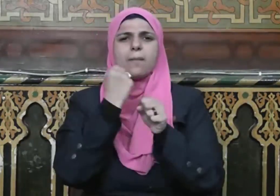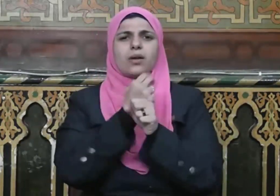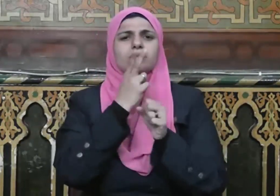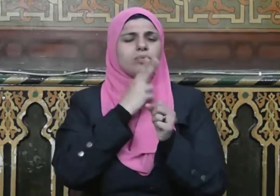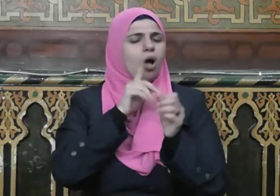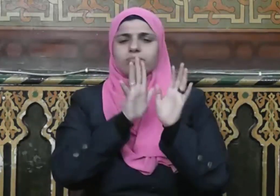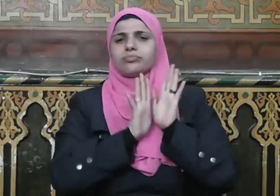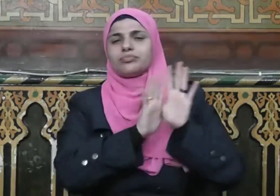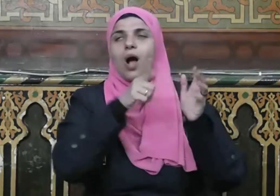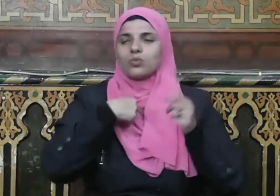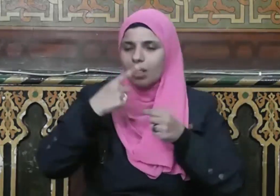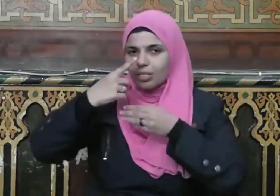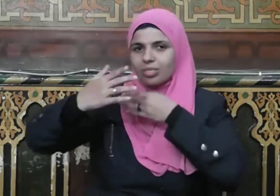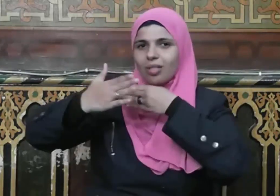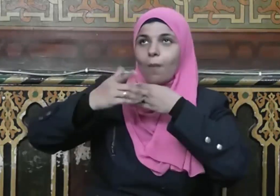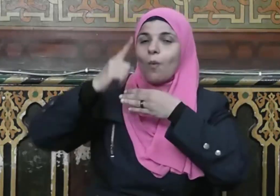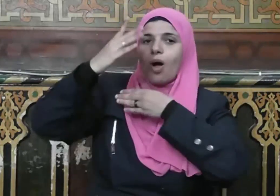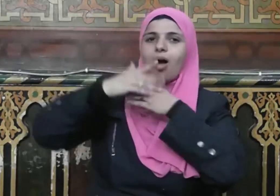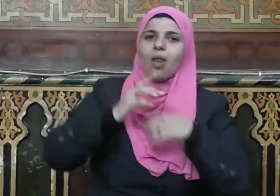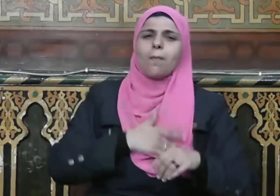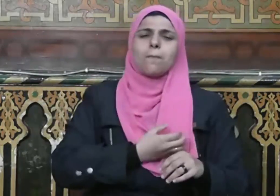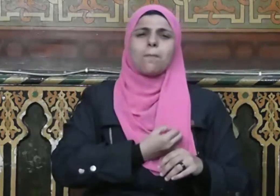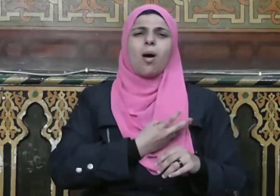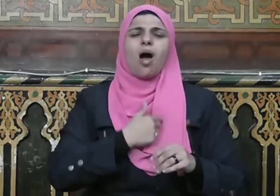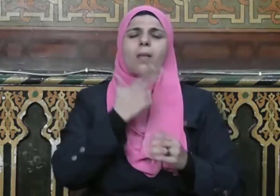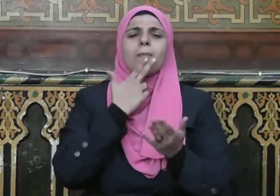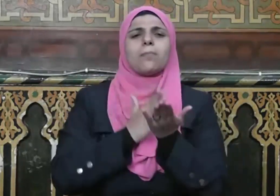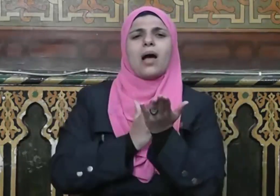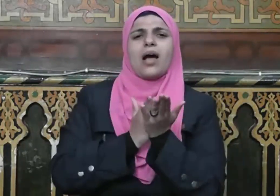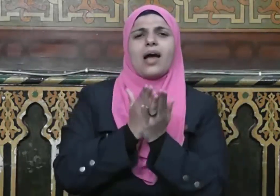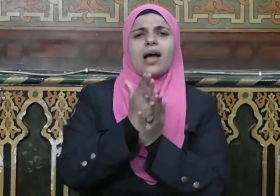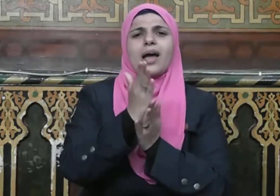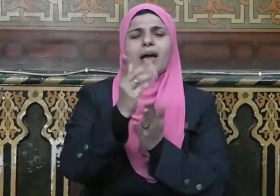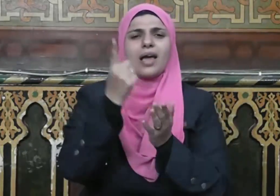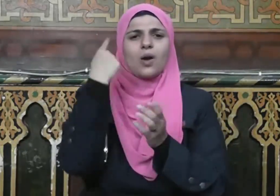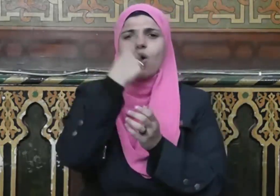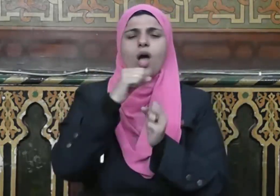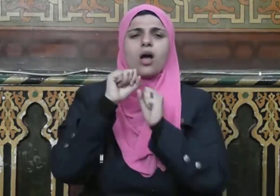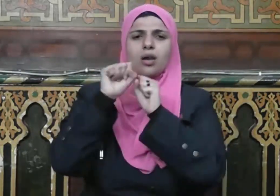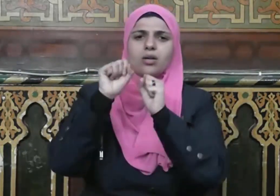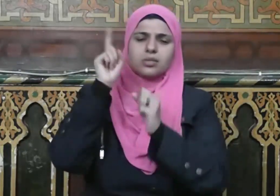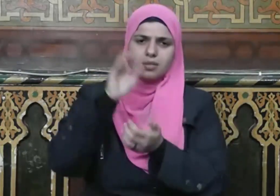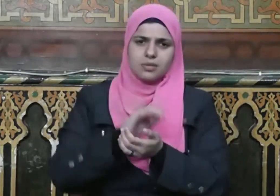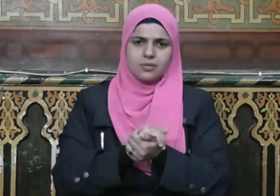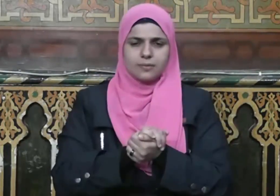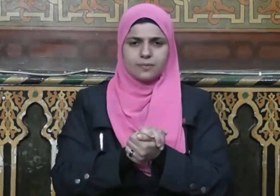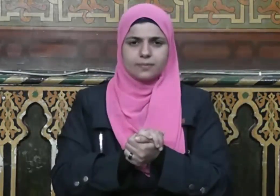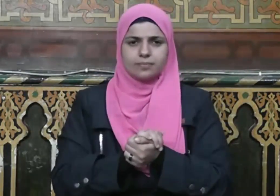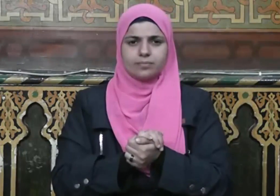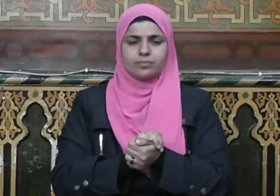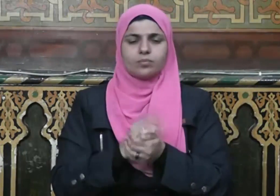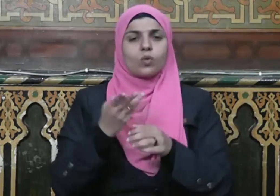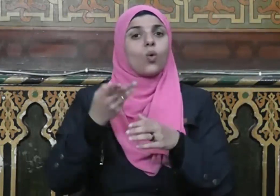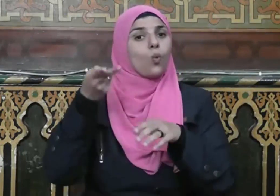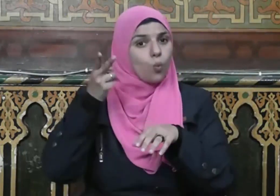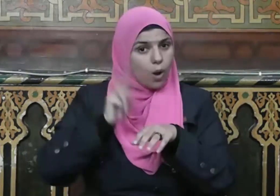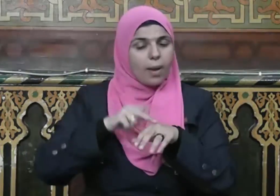الله بقلب صاف وإخلاص كبير وينبغي للحاج